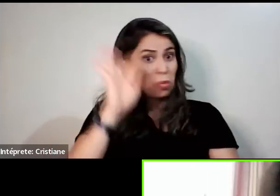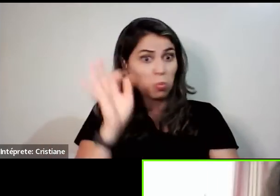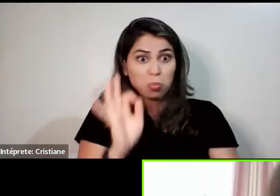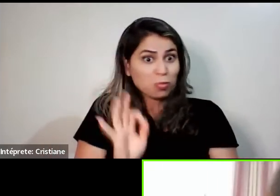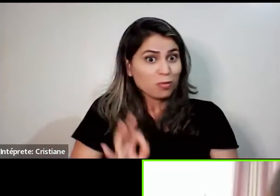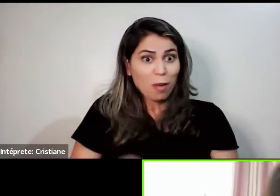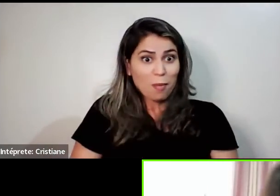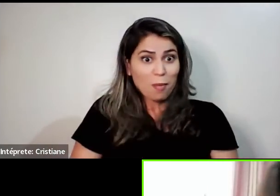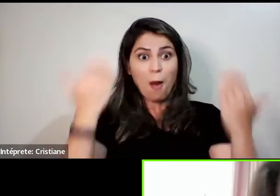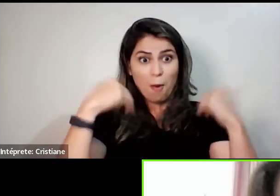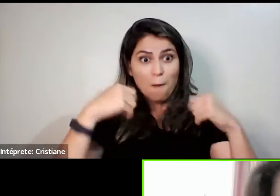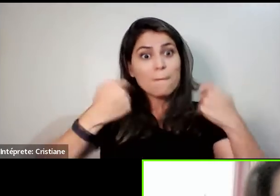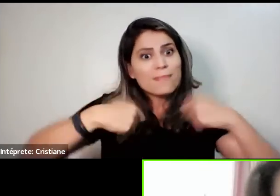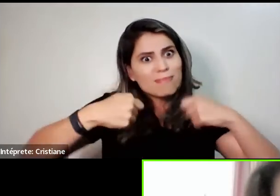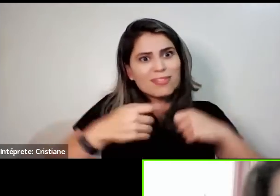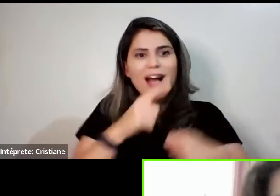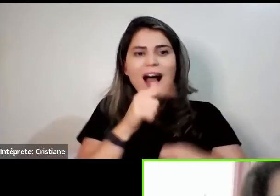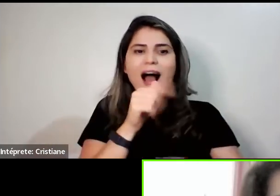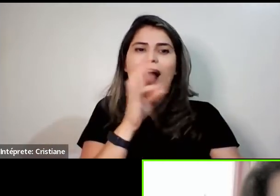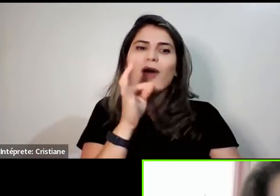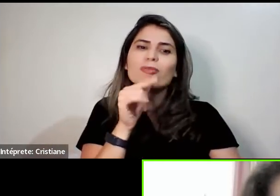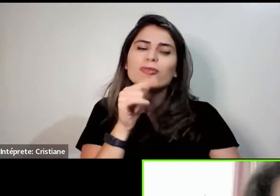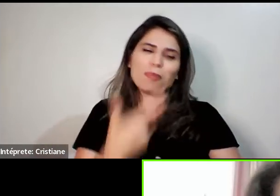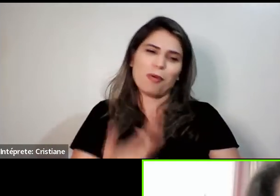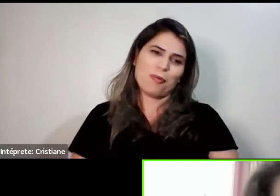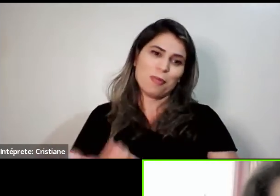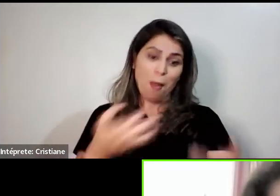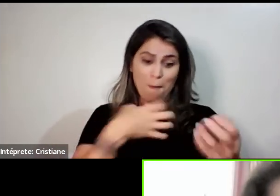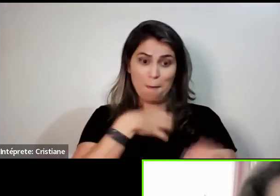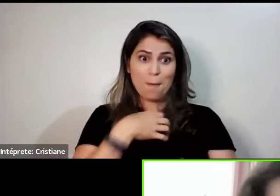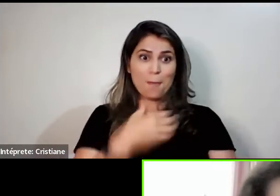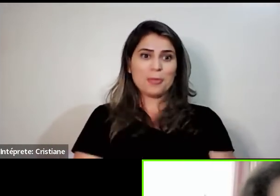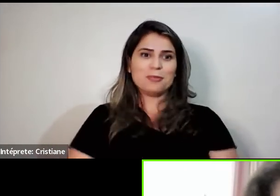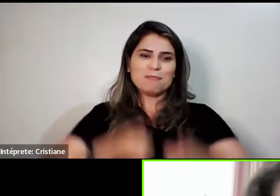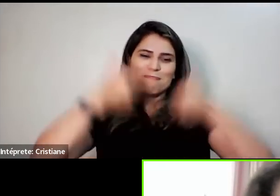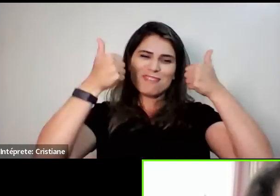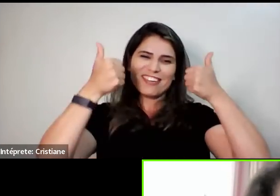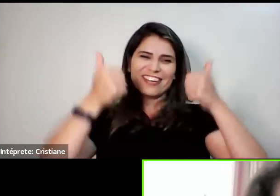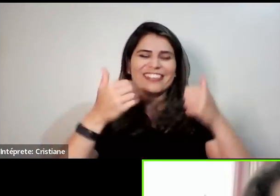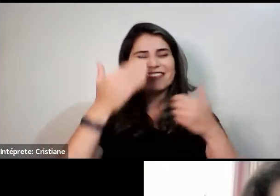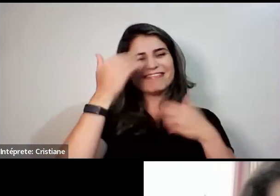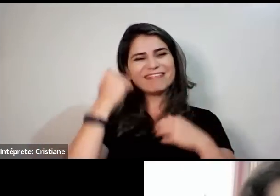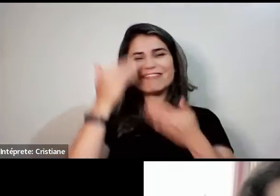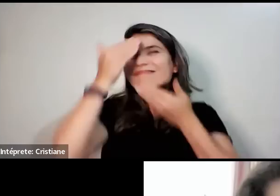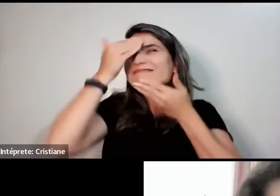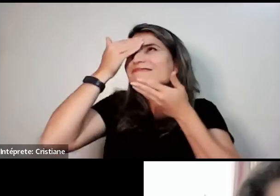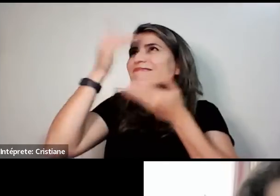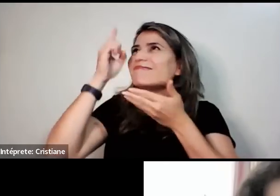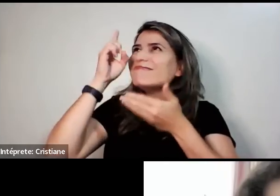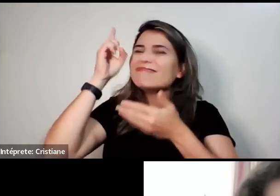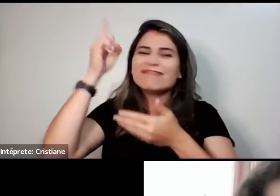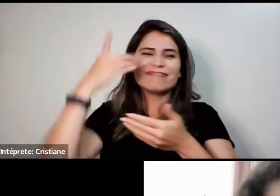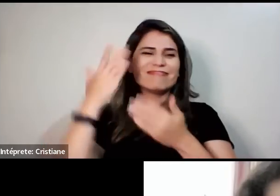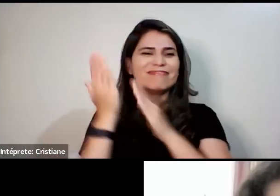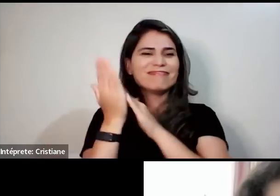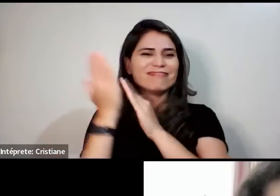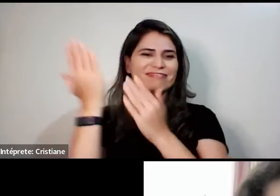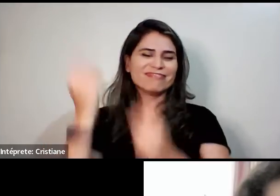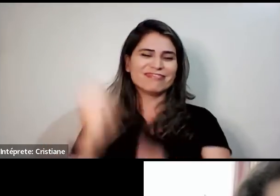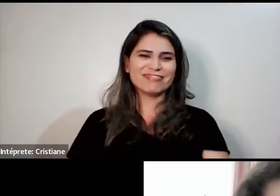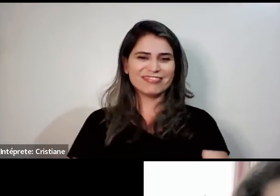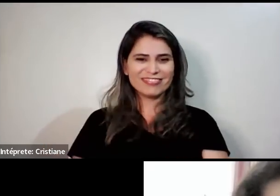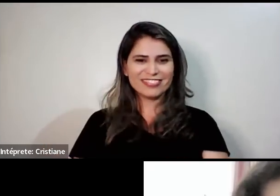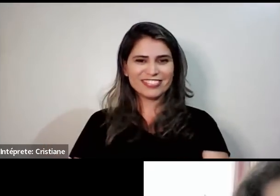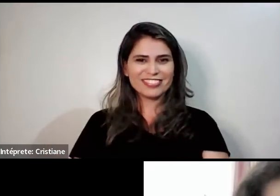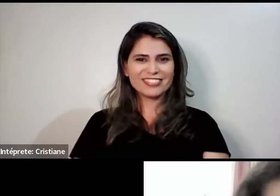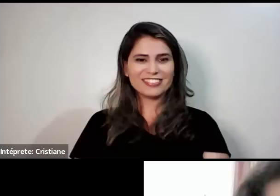Agora eu vejo o quanto, porque trouxe muitas mudanças e para melhor, graças a Deus. Que bom, Marta. Olha, gostaríamos